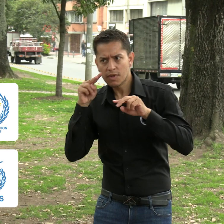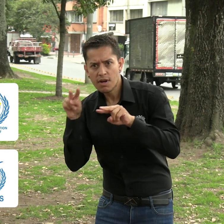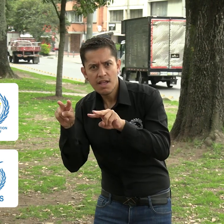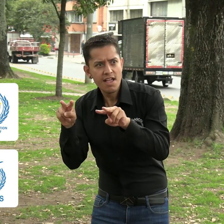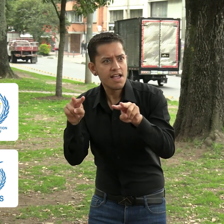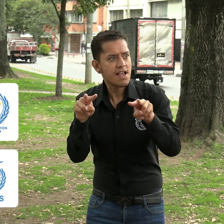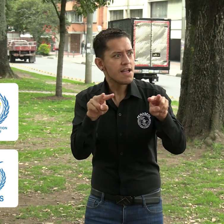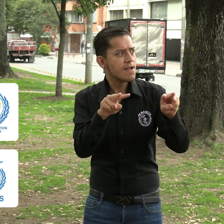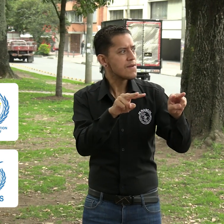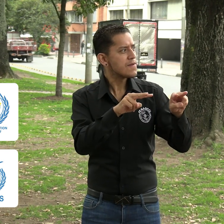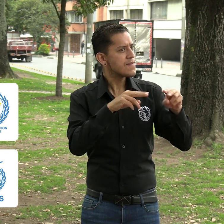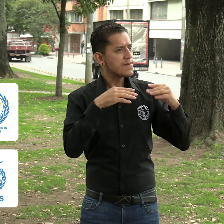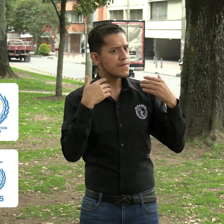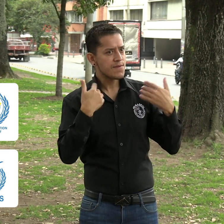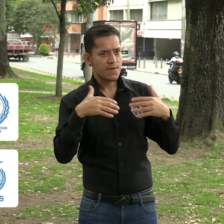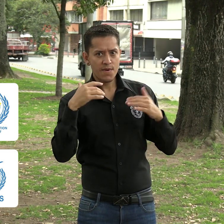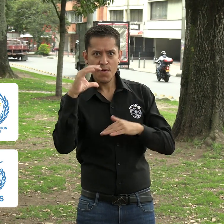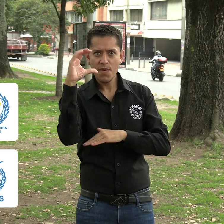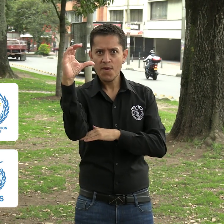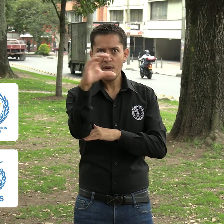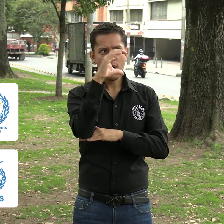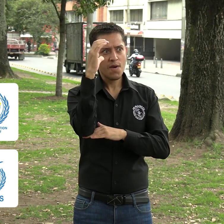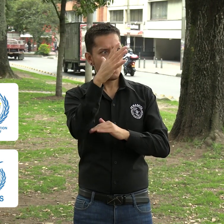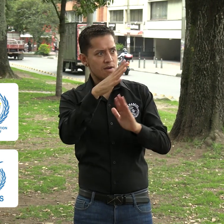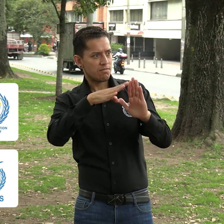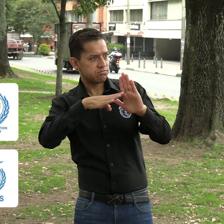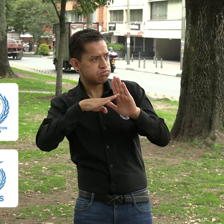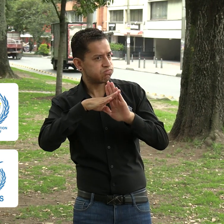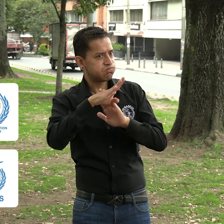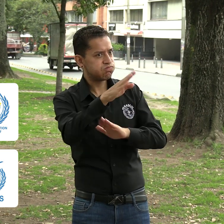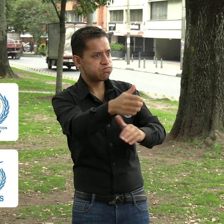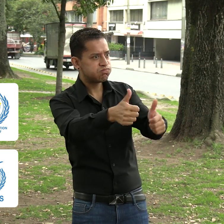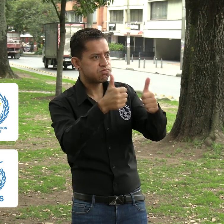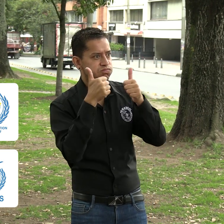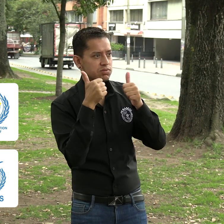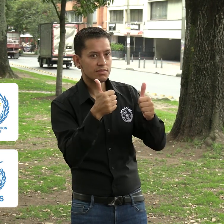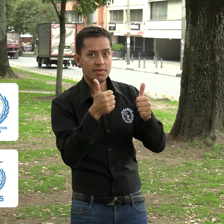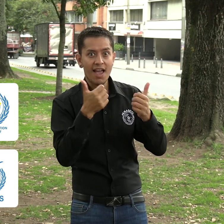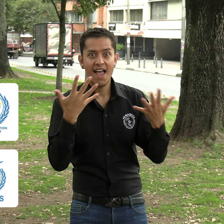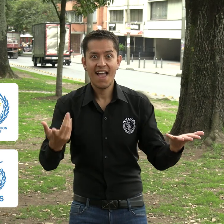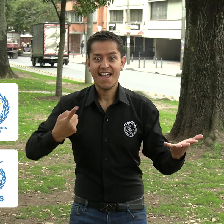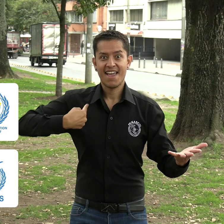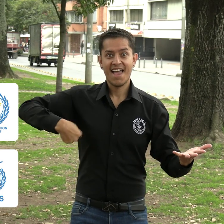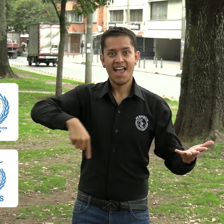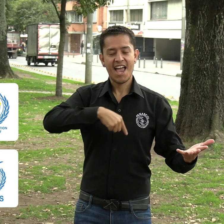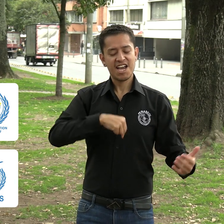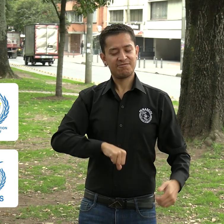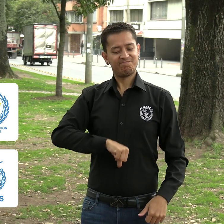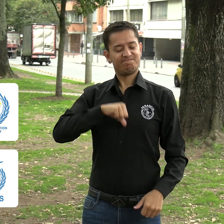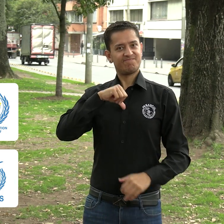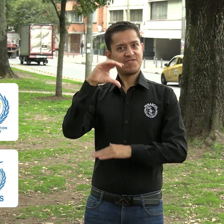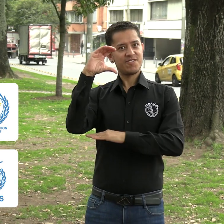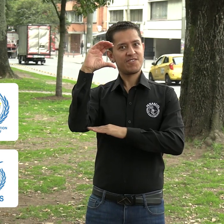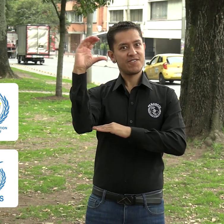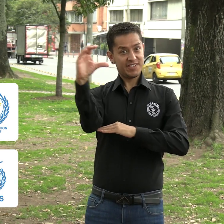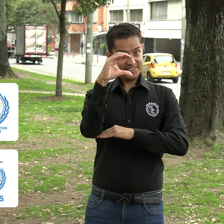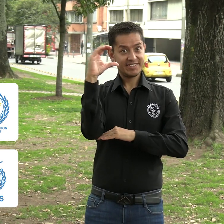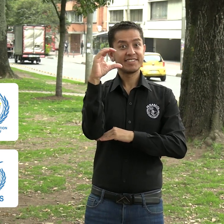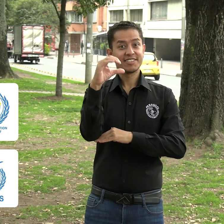jóvenes de la Federación Mundial de Sordos, con el objetivo de ver el crecimiento y avance de la comunidad sorda del país, motivo de orgullo